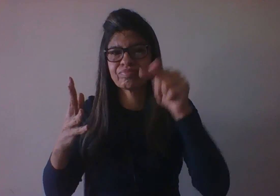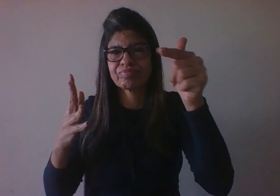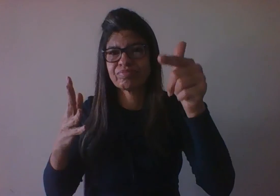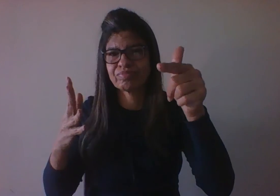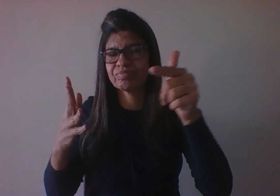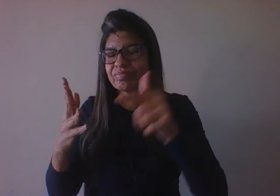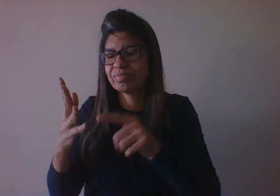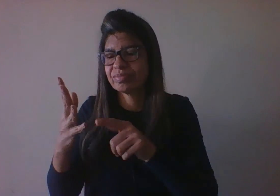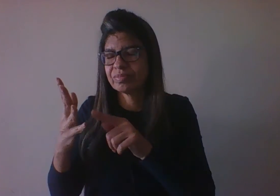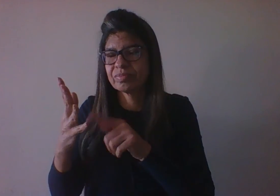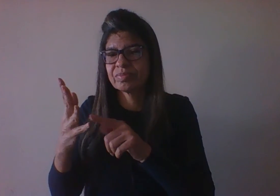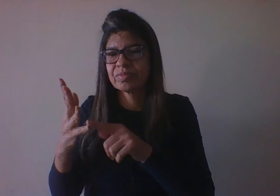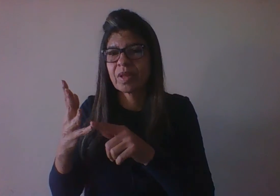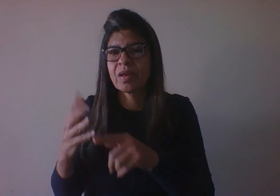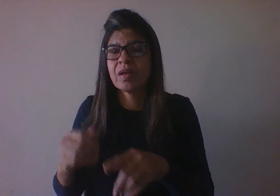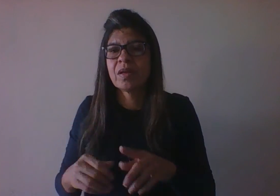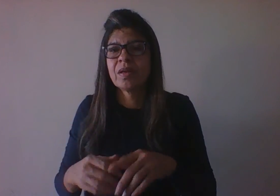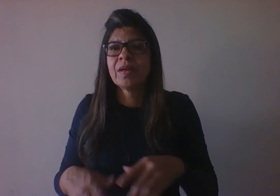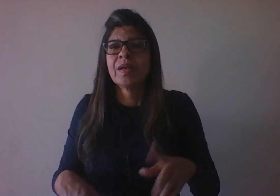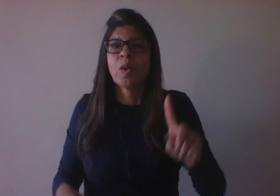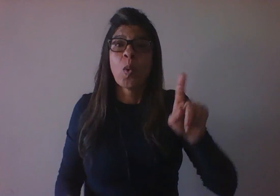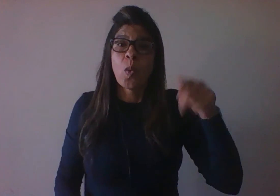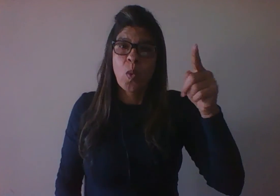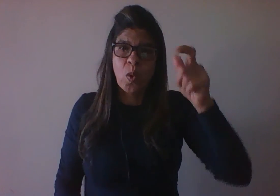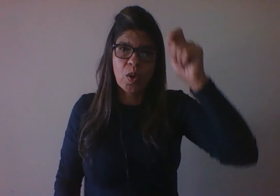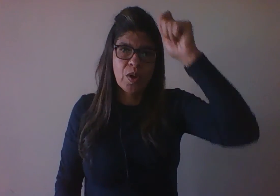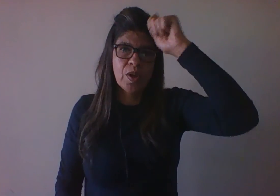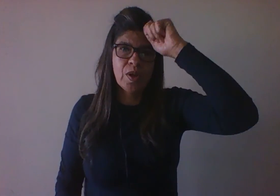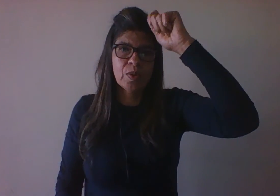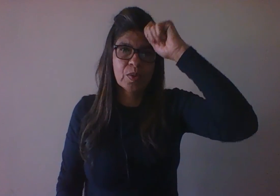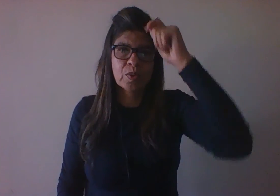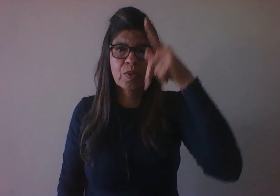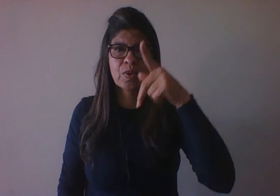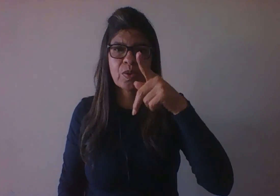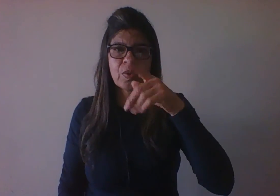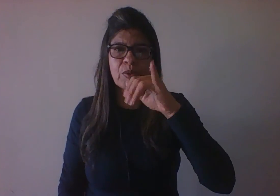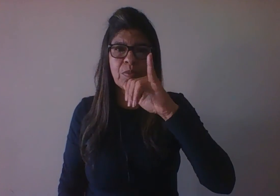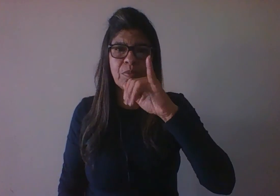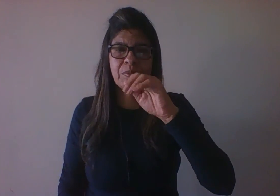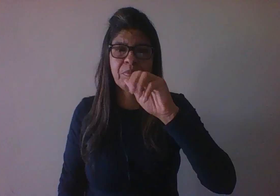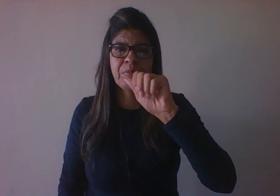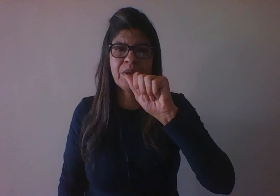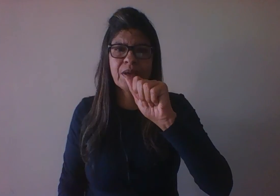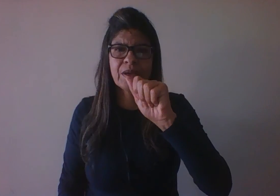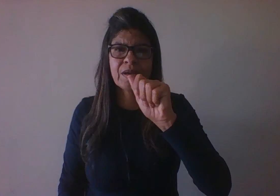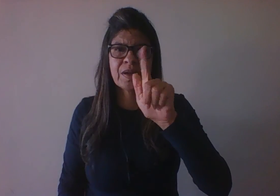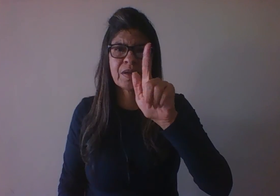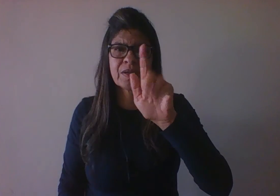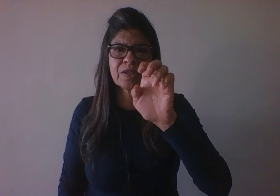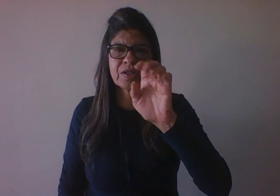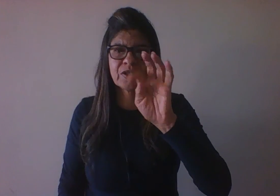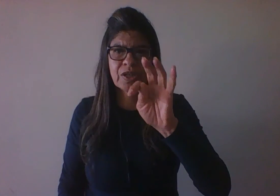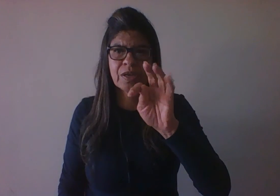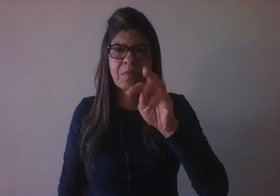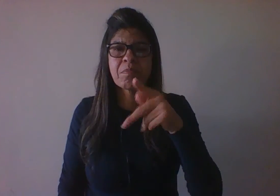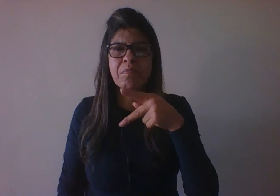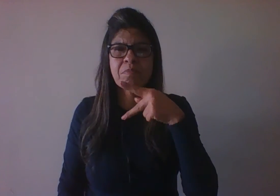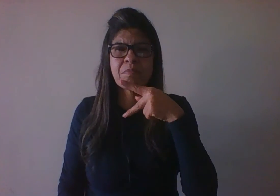Já a PAG, por sua vez, elabora uma teoria do desenvolvimento cognitivo. Então, ele também é organicista,